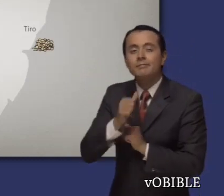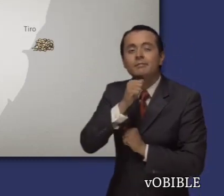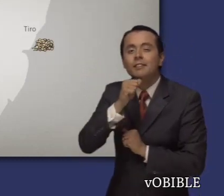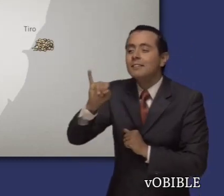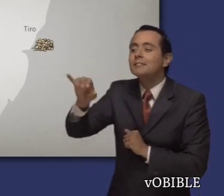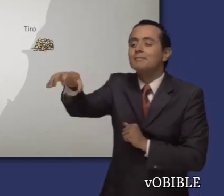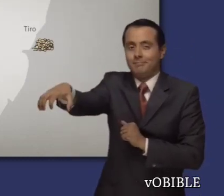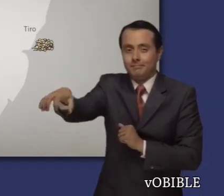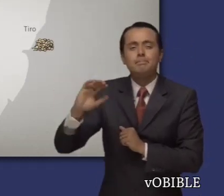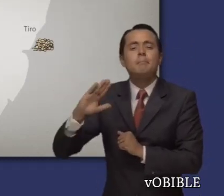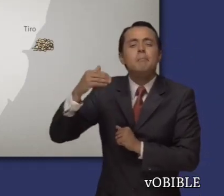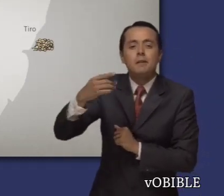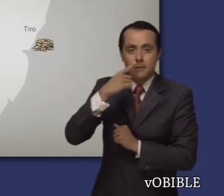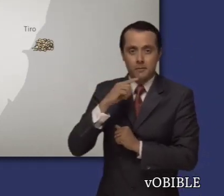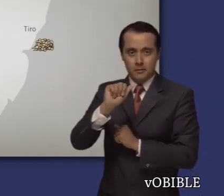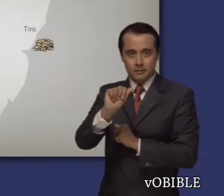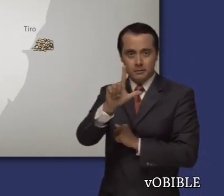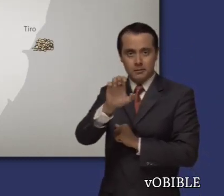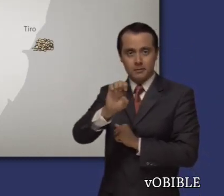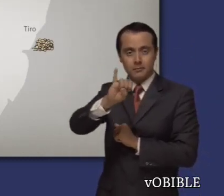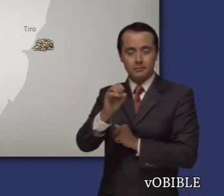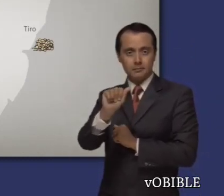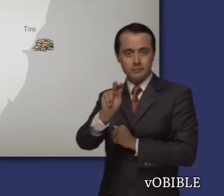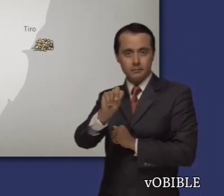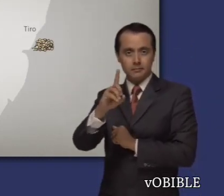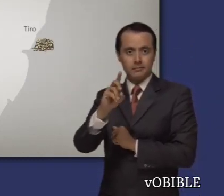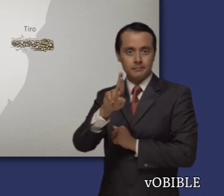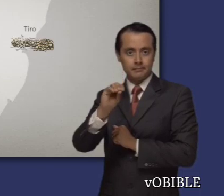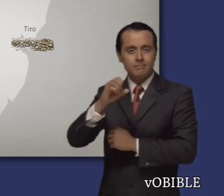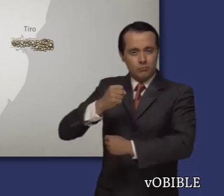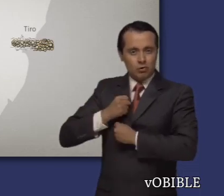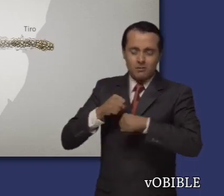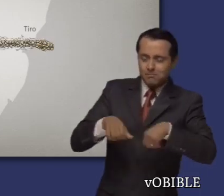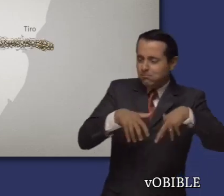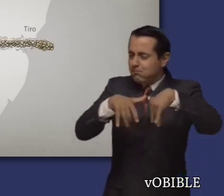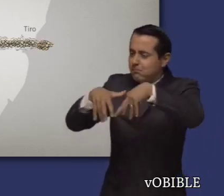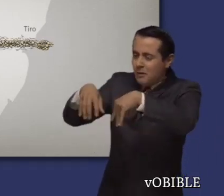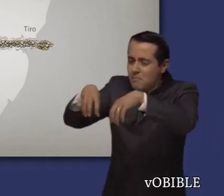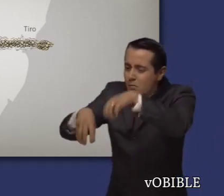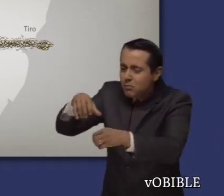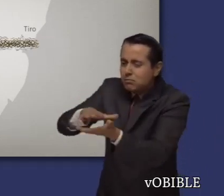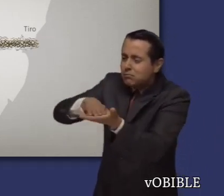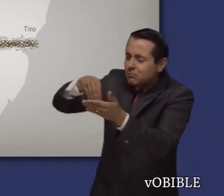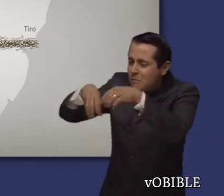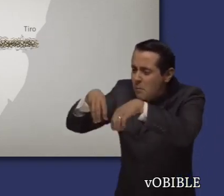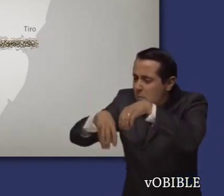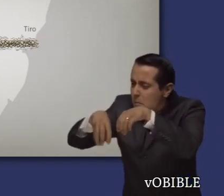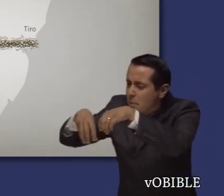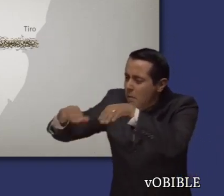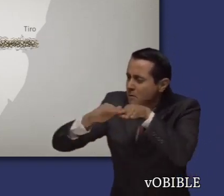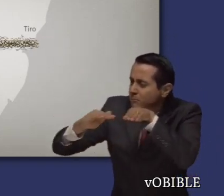Nabucodonosor destruyera la Tiro continental, Alejandro Magno construyó un terraplén hasta la parte insular con los escombros de la